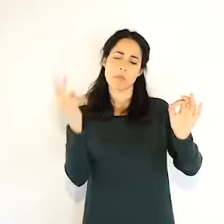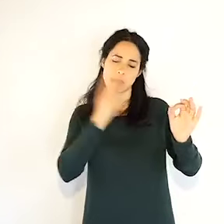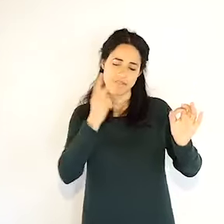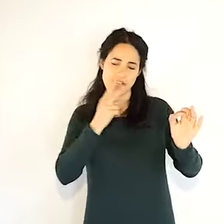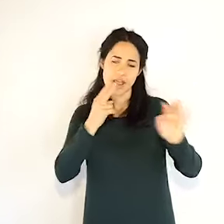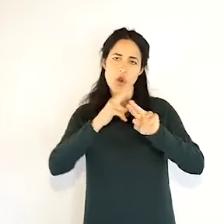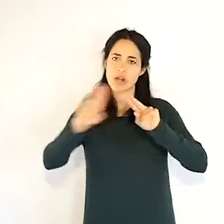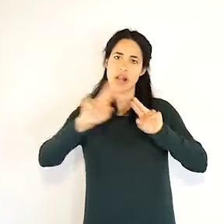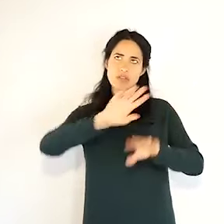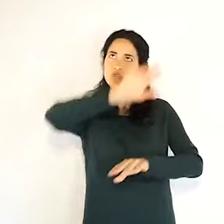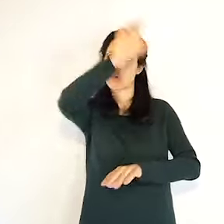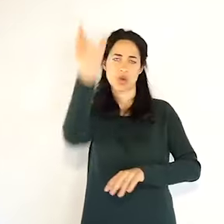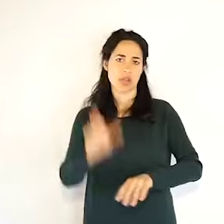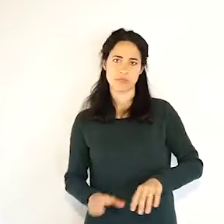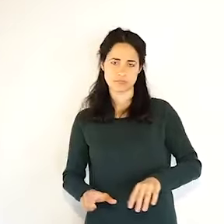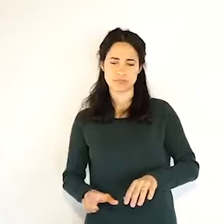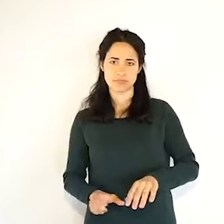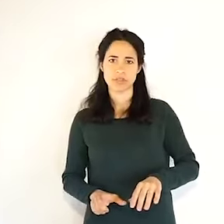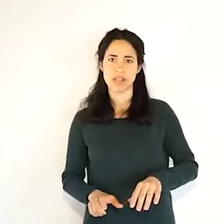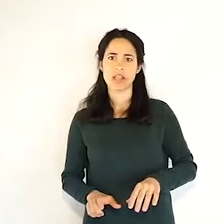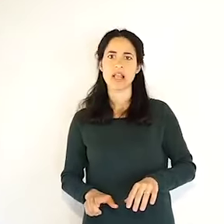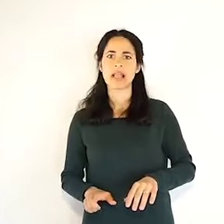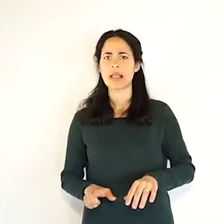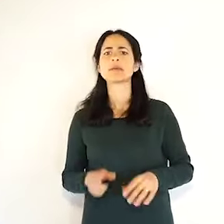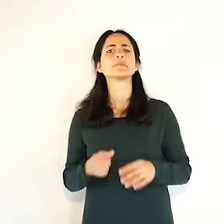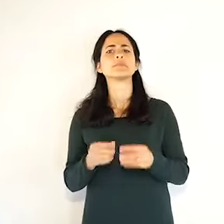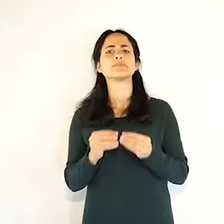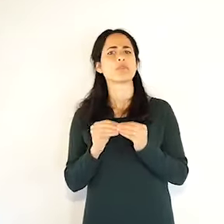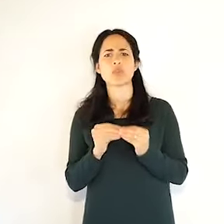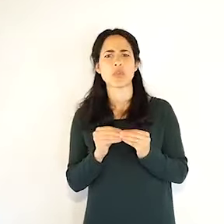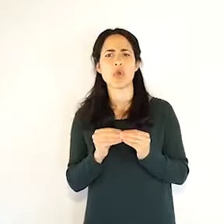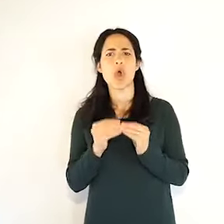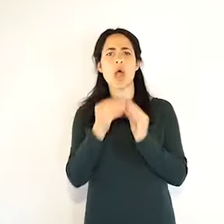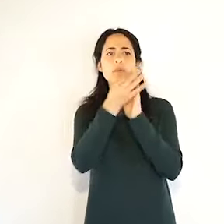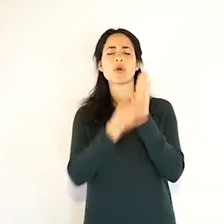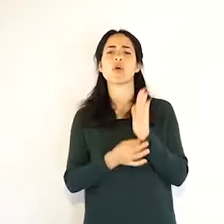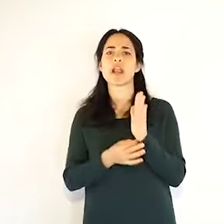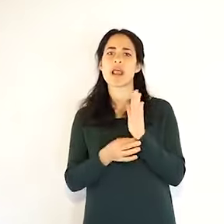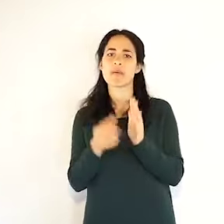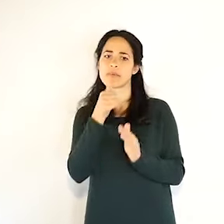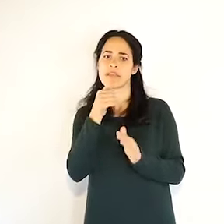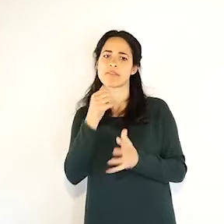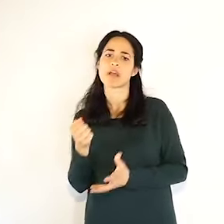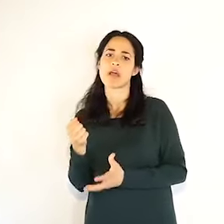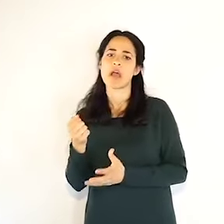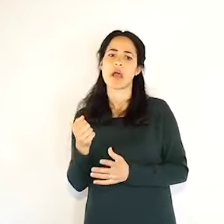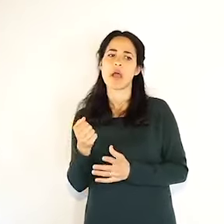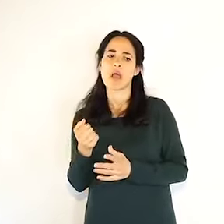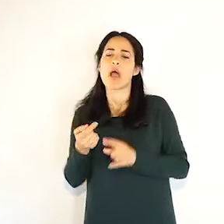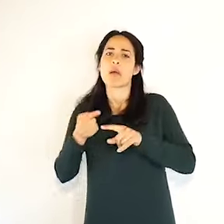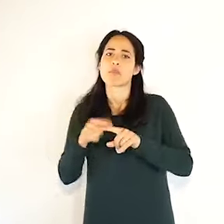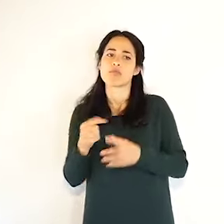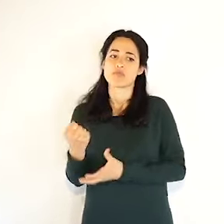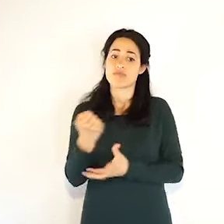che vengono collegati lungo la rete della regione, e